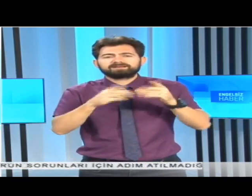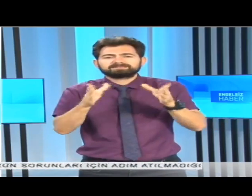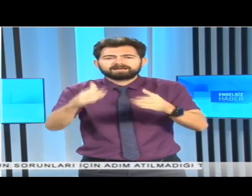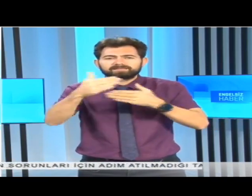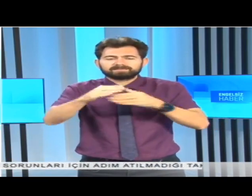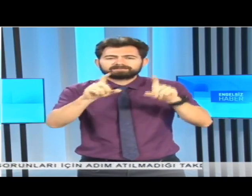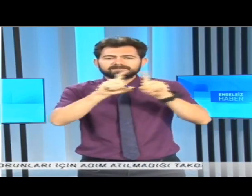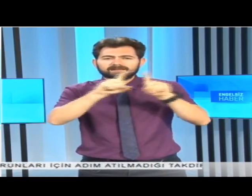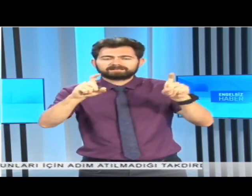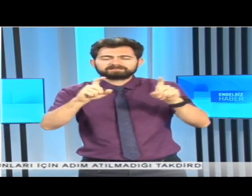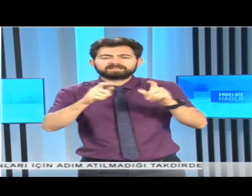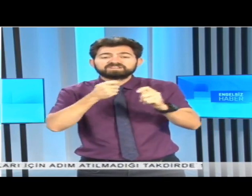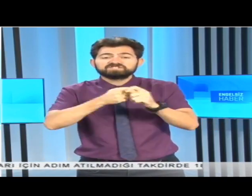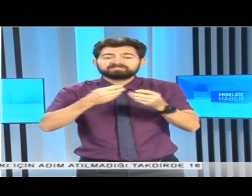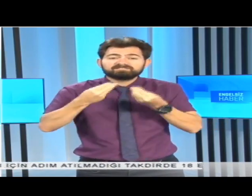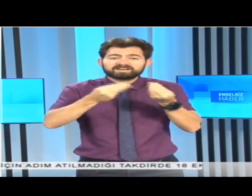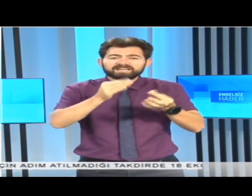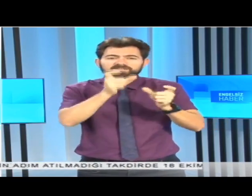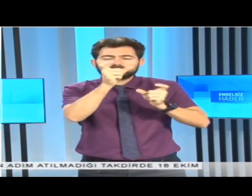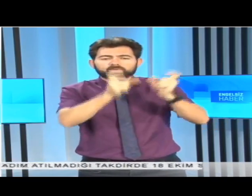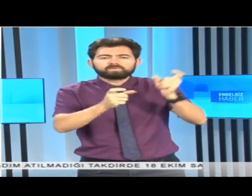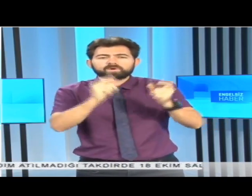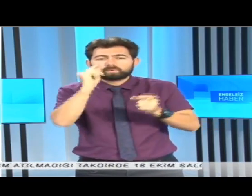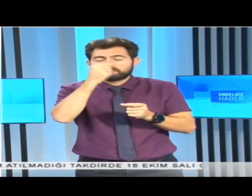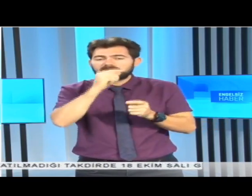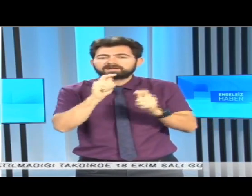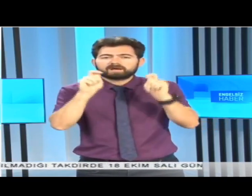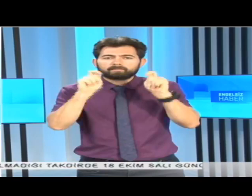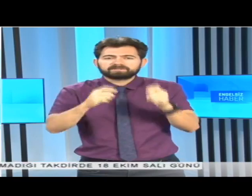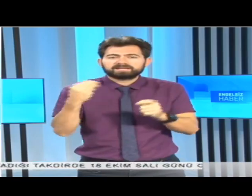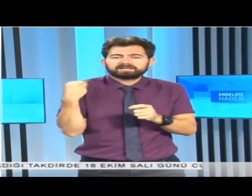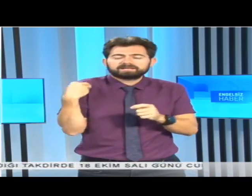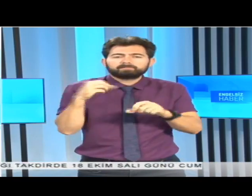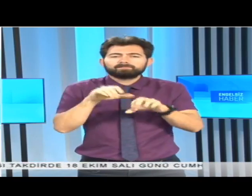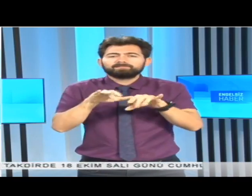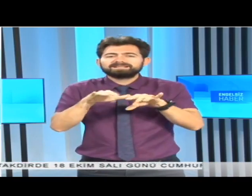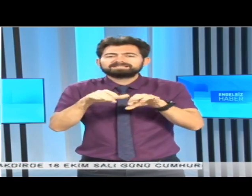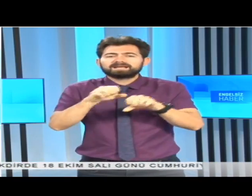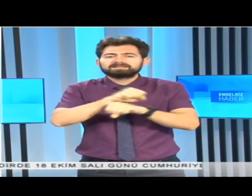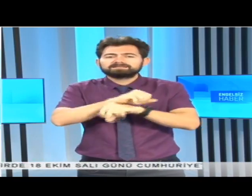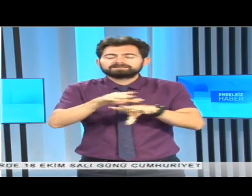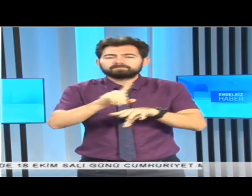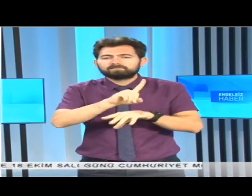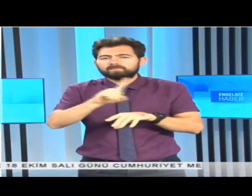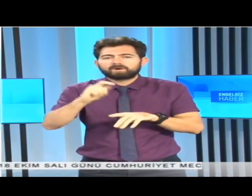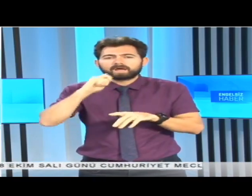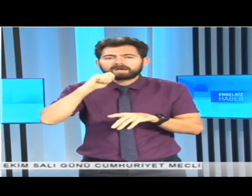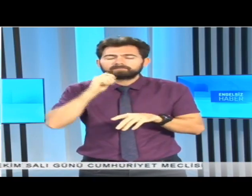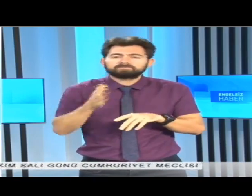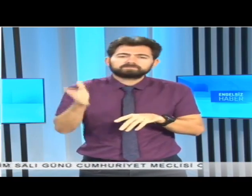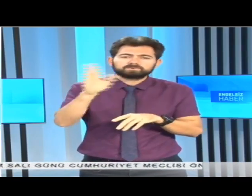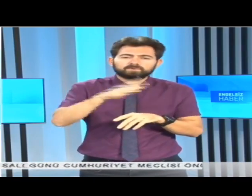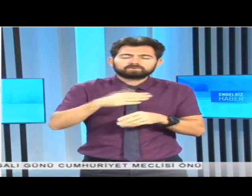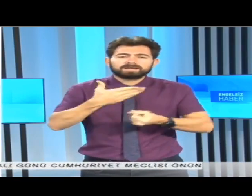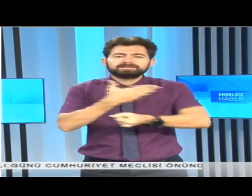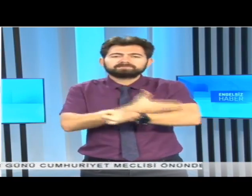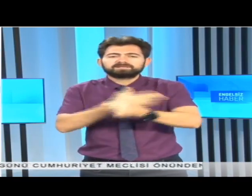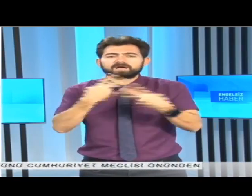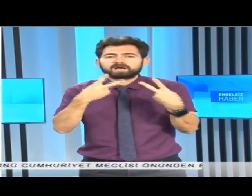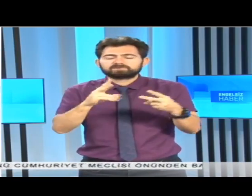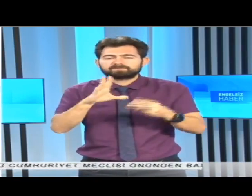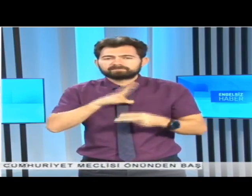kolaylık sağlayacak yeni otomasyon sistemi 10 Ekim'den itibaren hizmete giriyor.